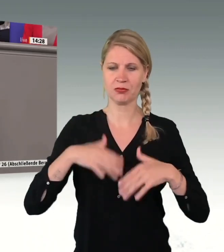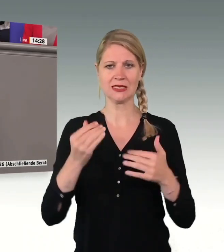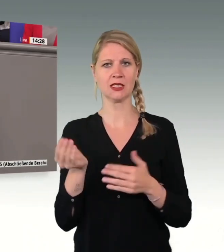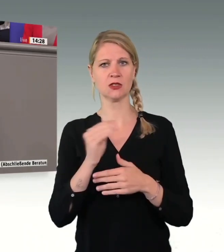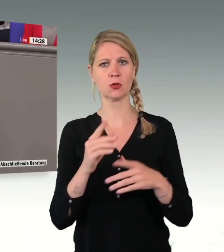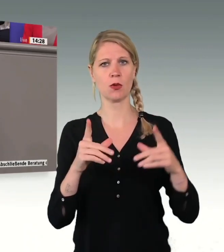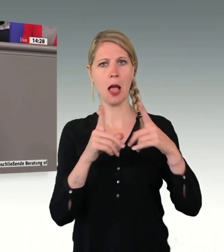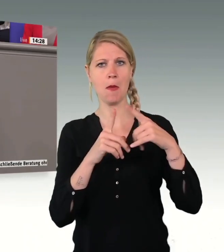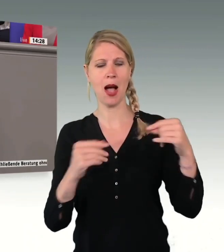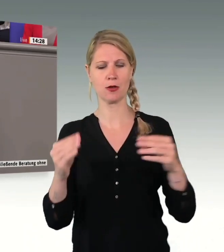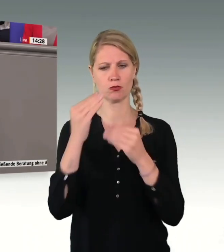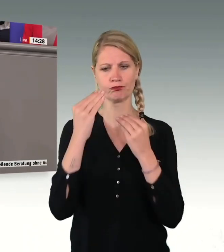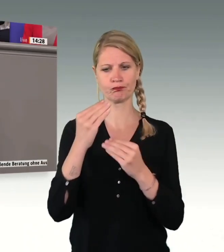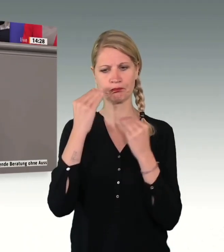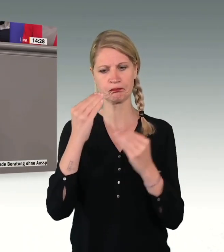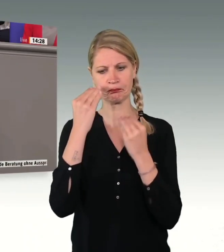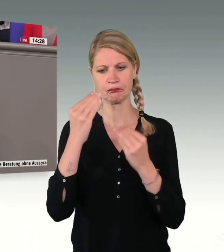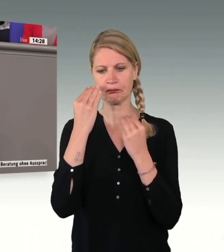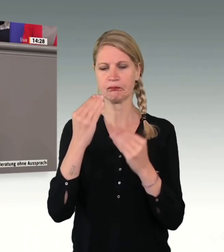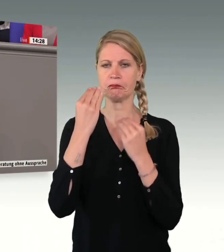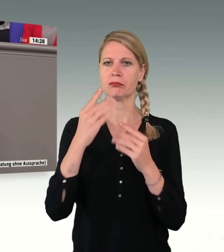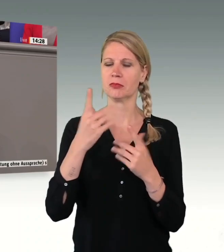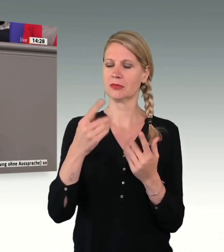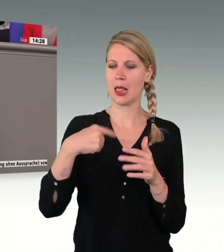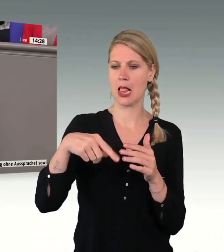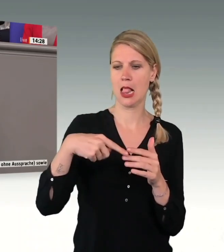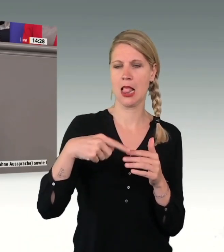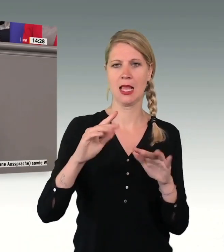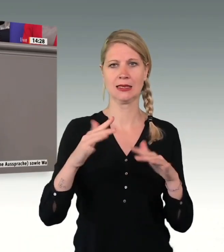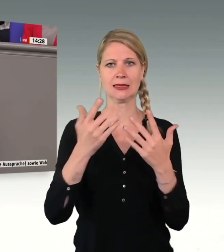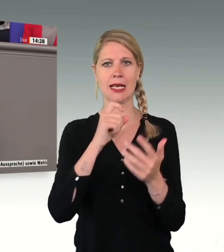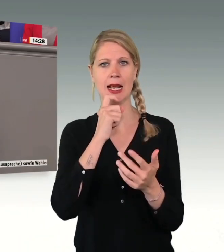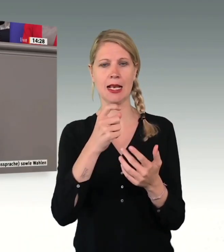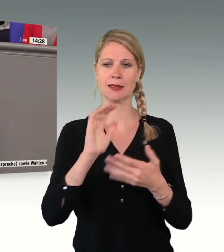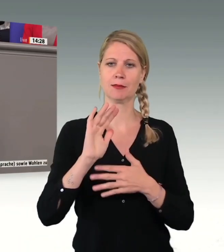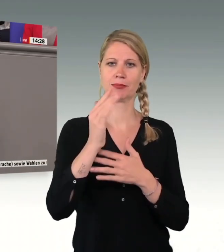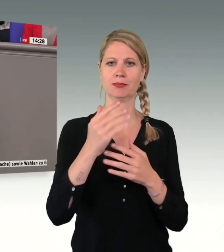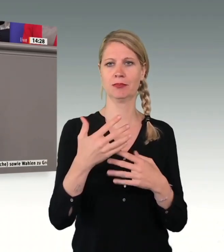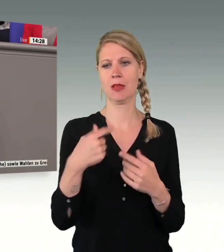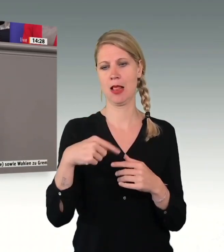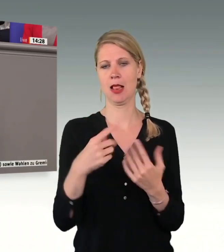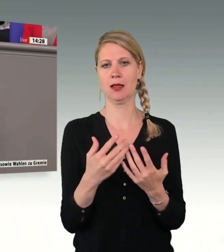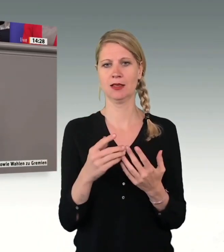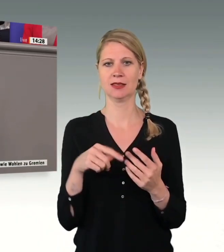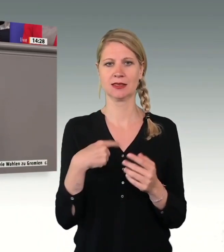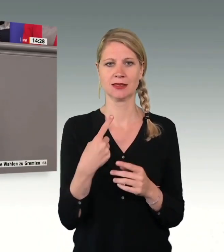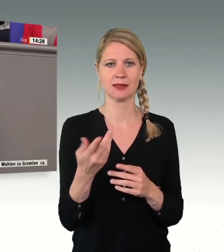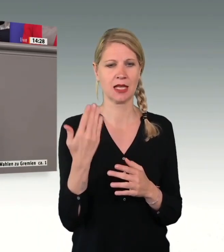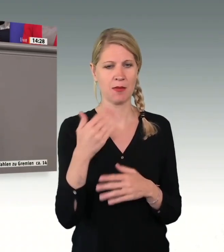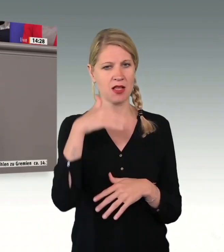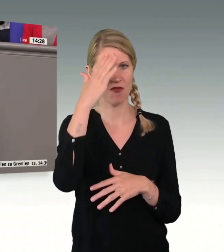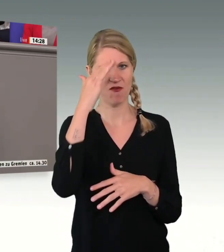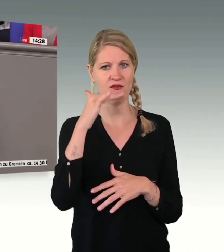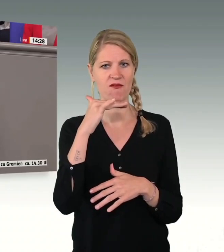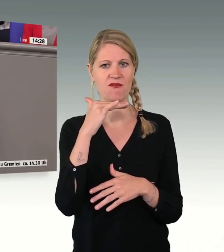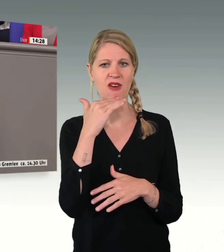steht kurz vor dem Abschluss der zehnten Klasse. Als dem Vater mit der Duldung erstmals eine Arbeitserlaubnis ausgestellt wurde,